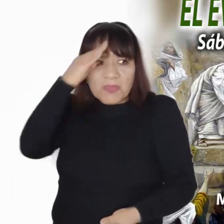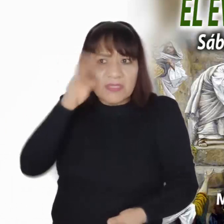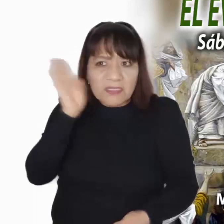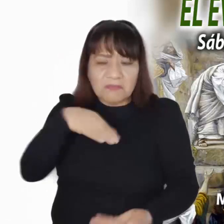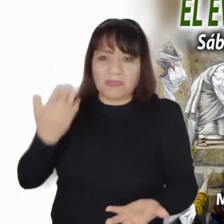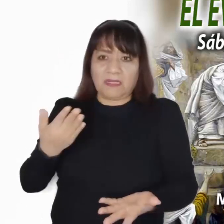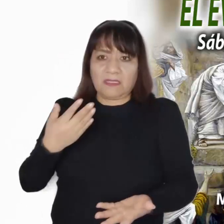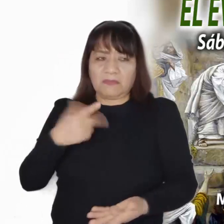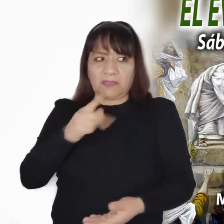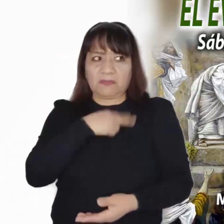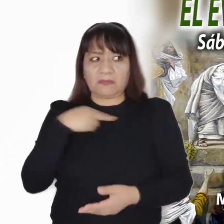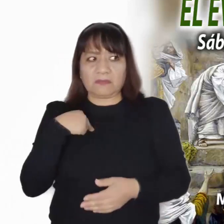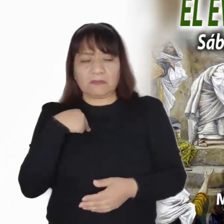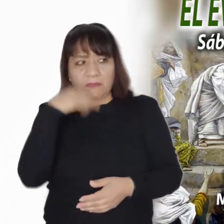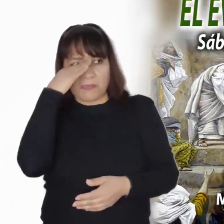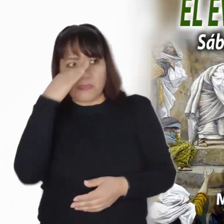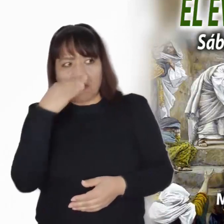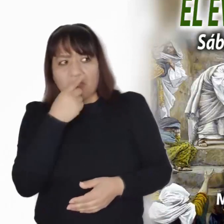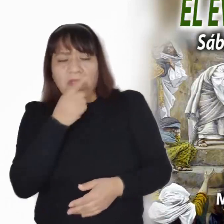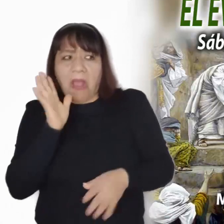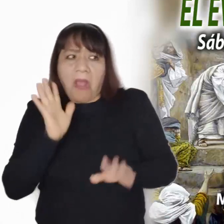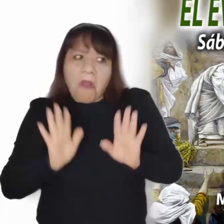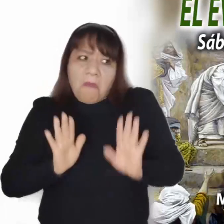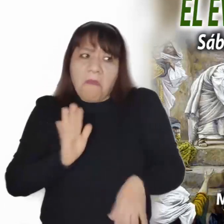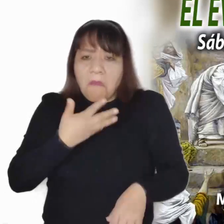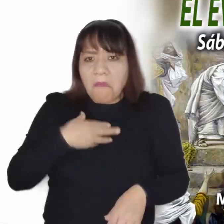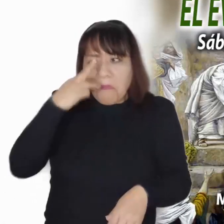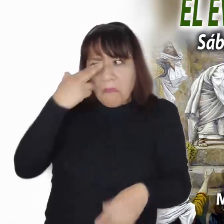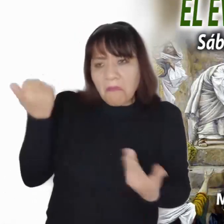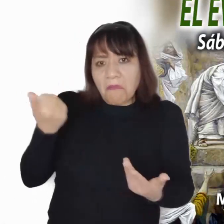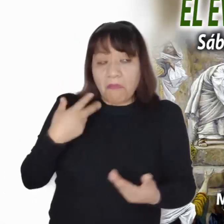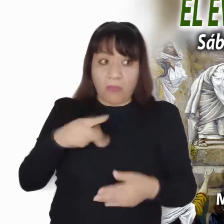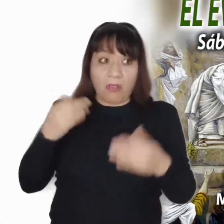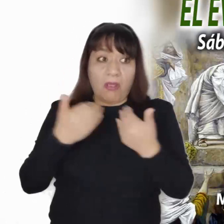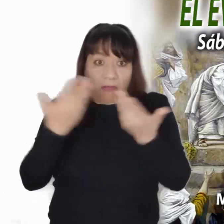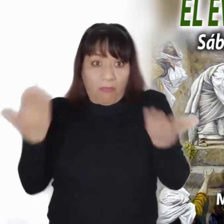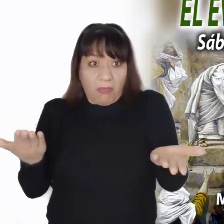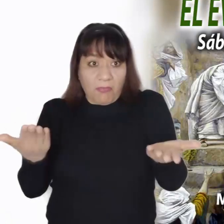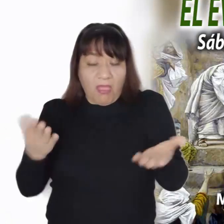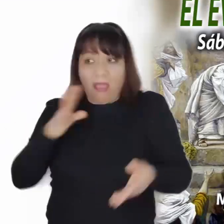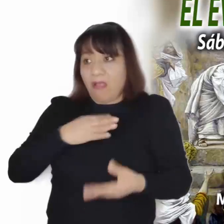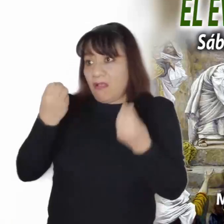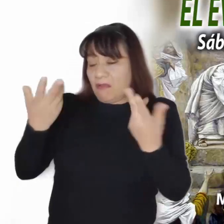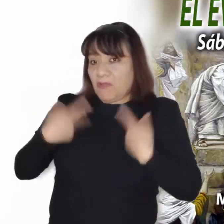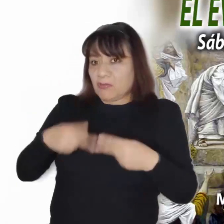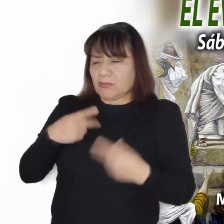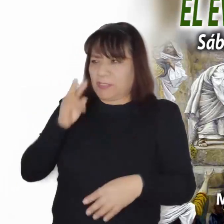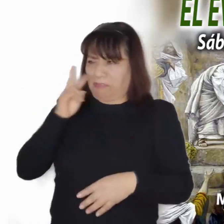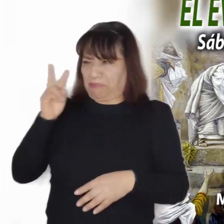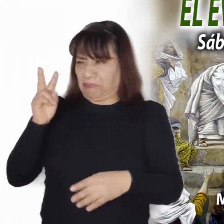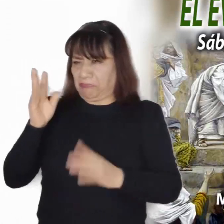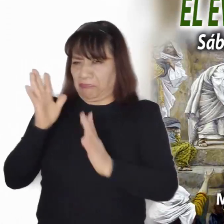tendrían sus razones y que en la actualidad sucede lo mismo. Llaman loco a Jesús